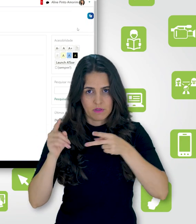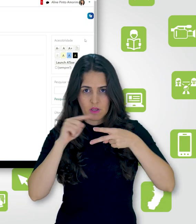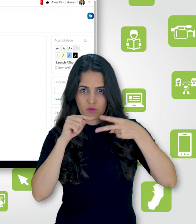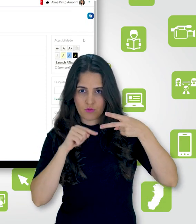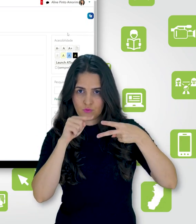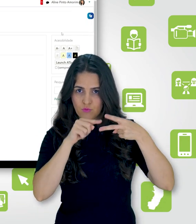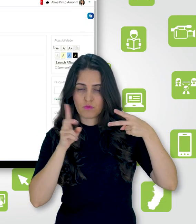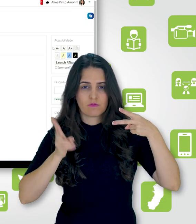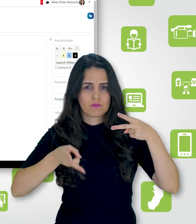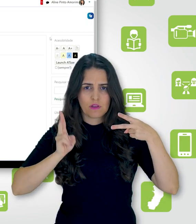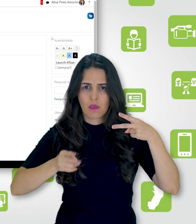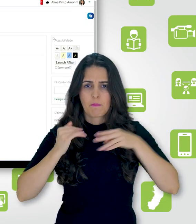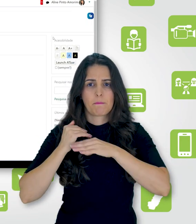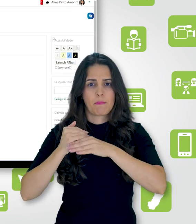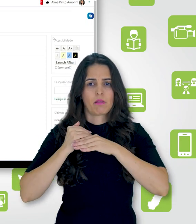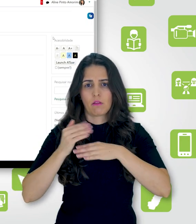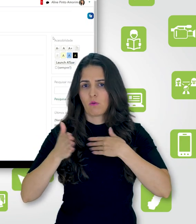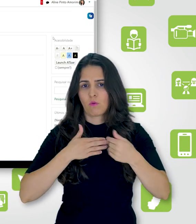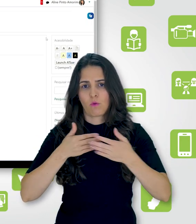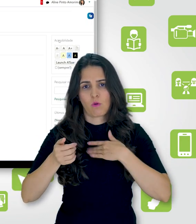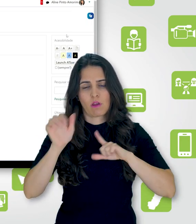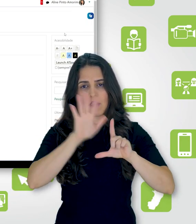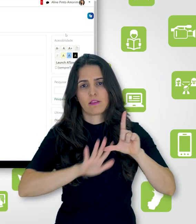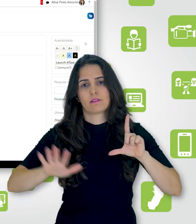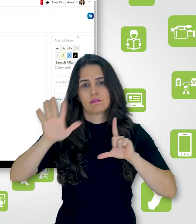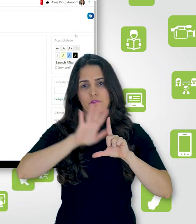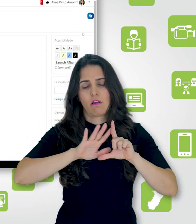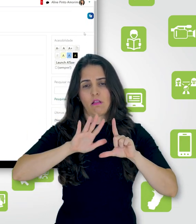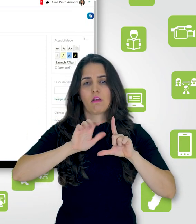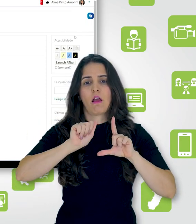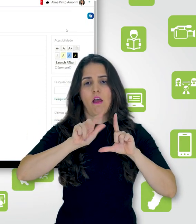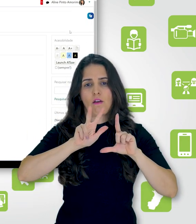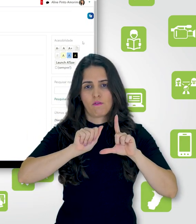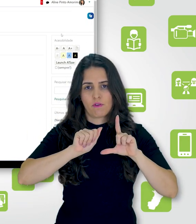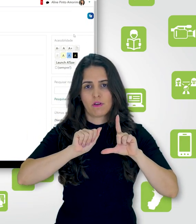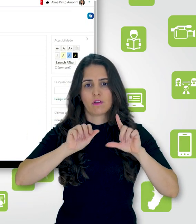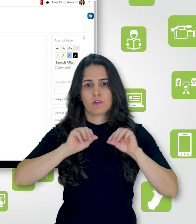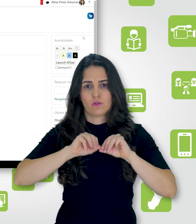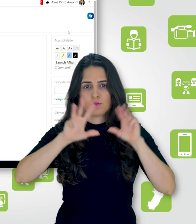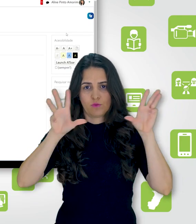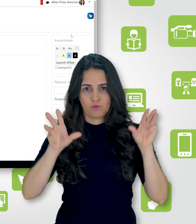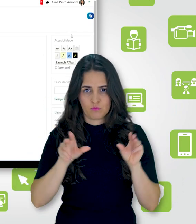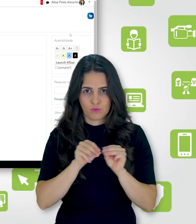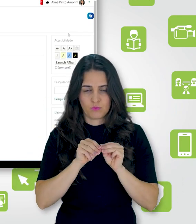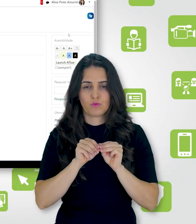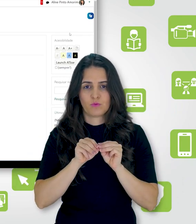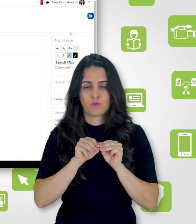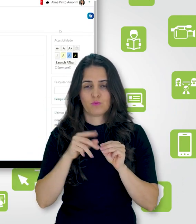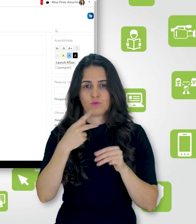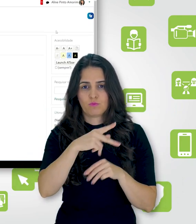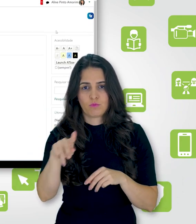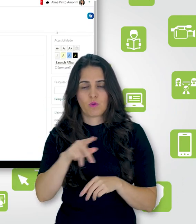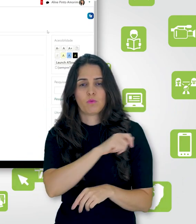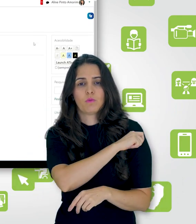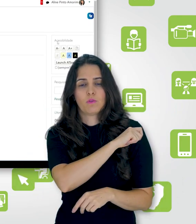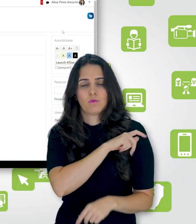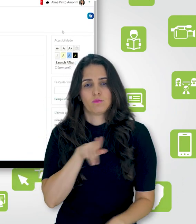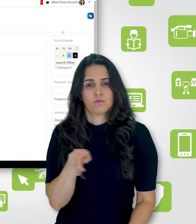disponíveis por padrão em qualquer sala do ambiente virtual disponíveis para alunos e professores.